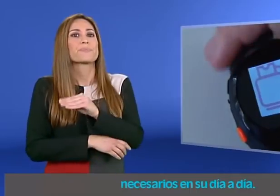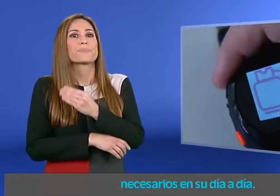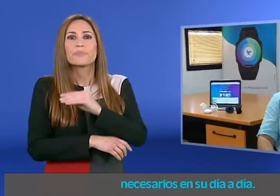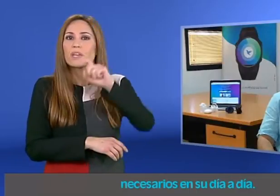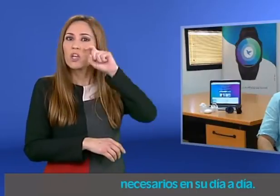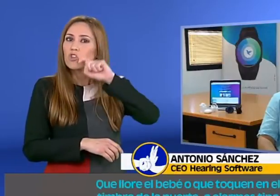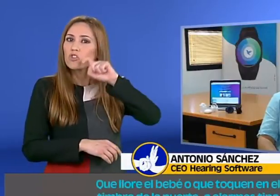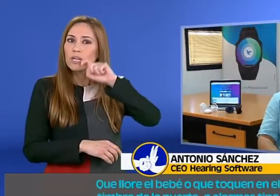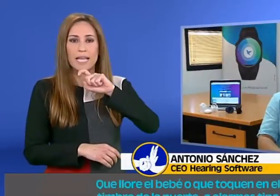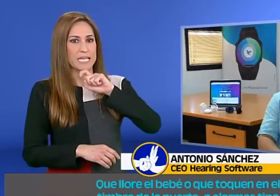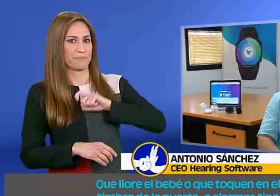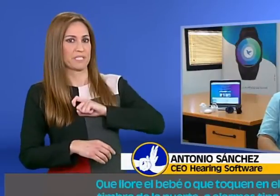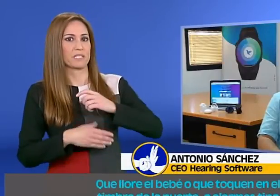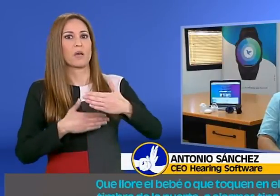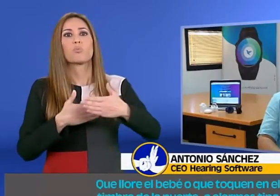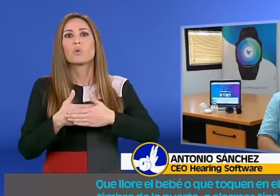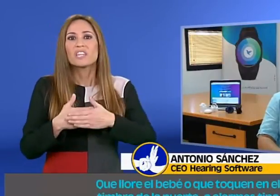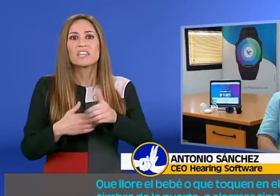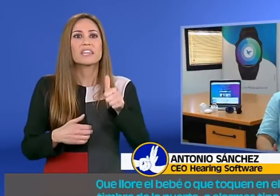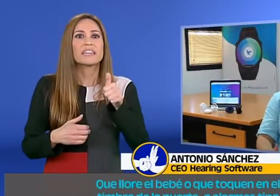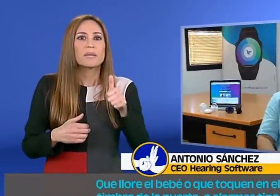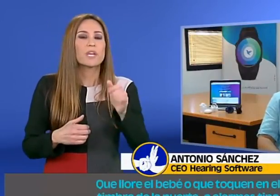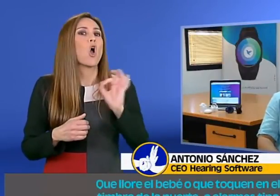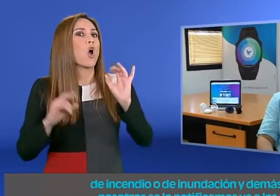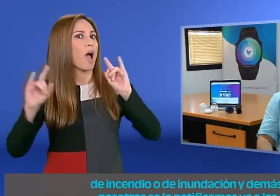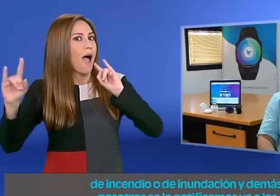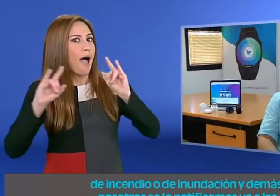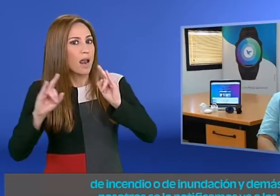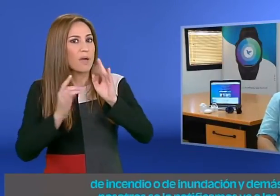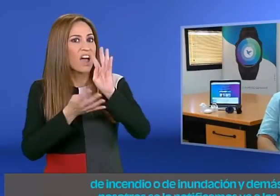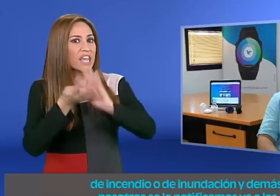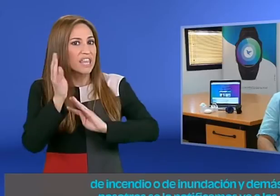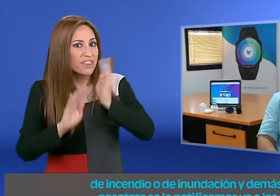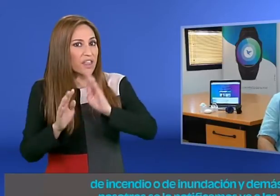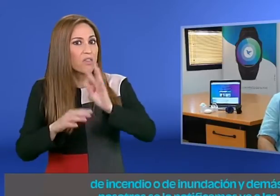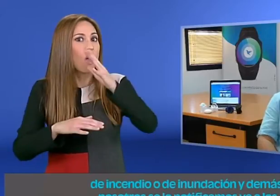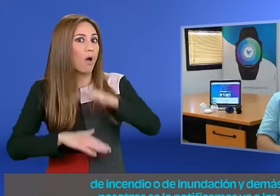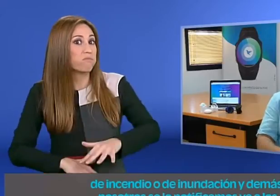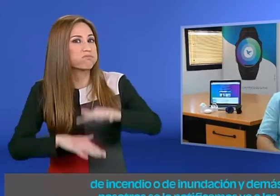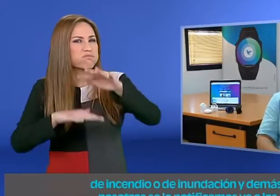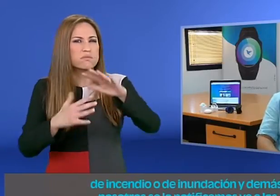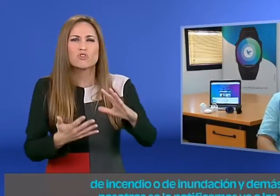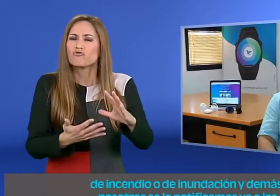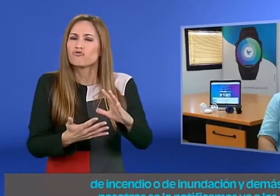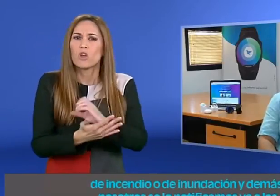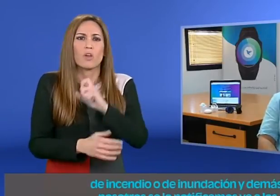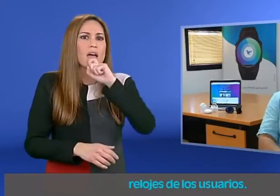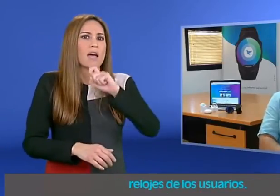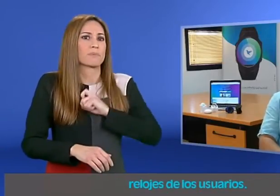Que llore el bebé o que toque en el timbre de la puerta, o alarmas tipo de incendio, inundación y demás. Nosotros se los notificamos ya a los